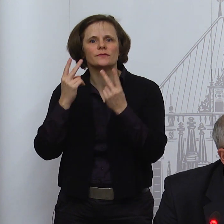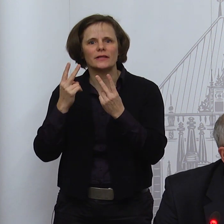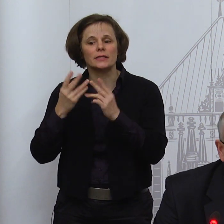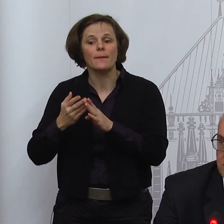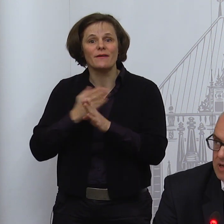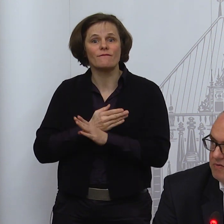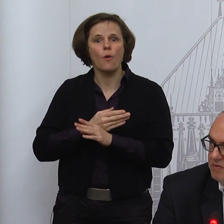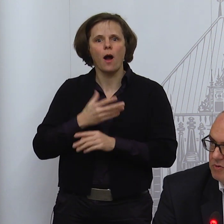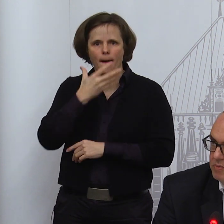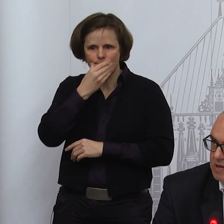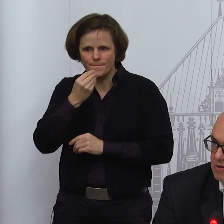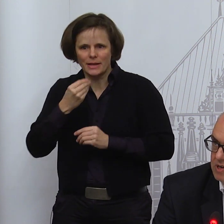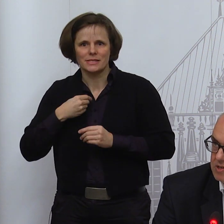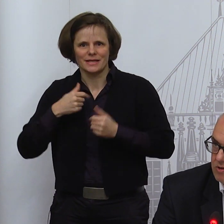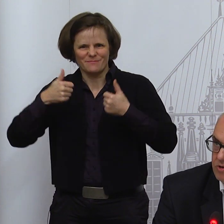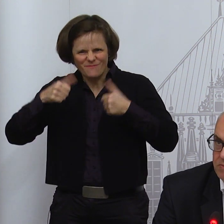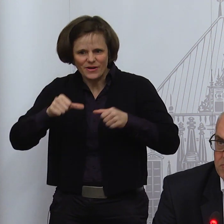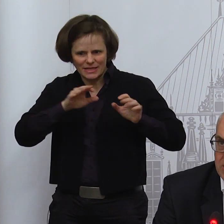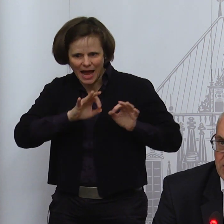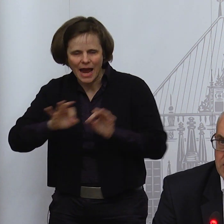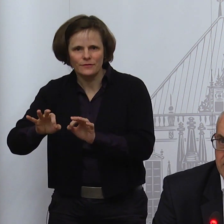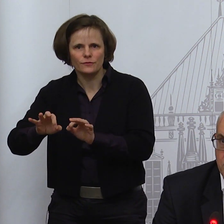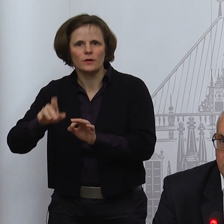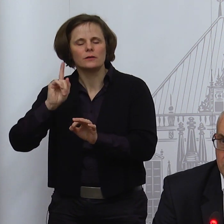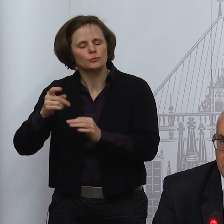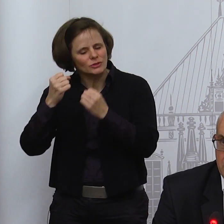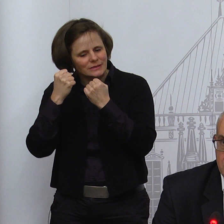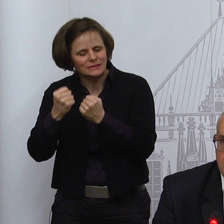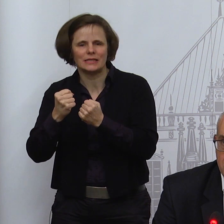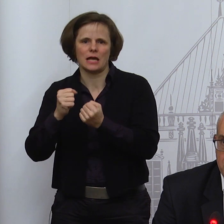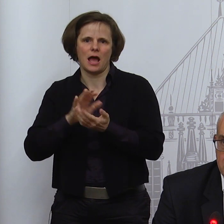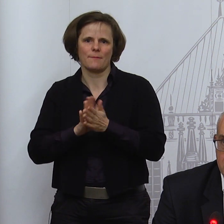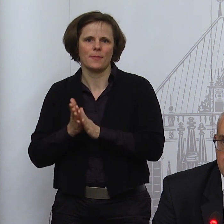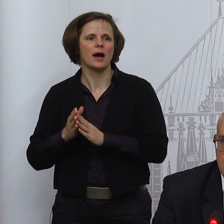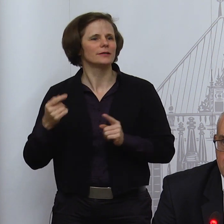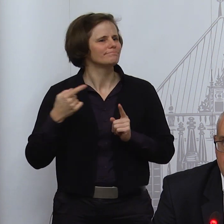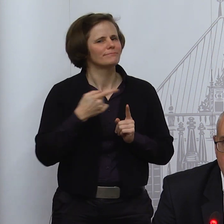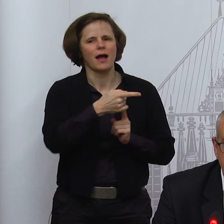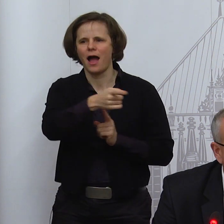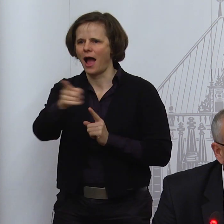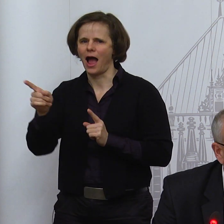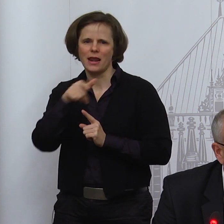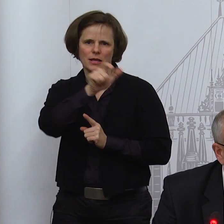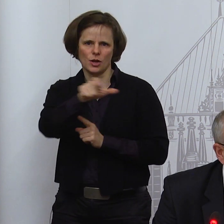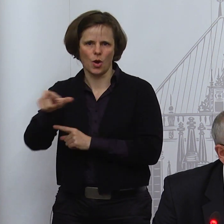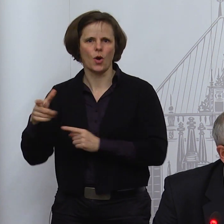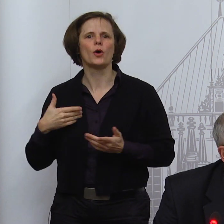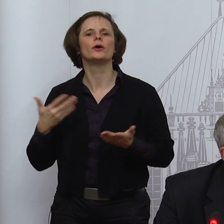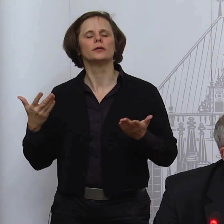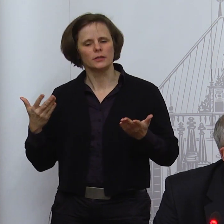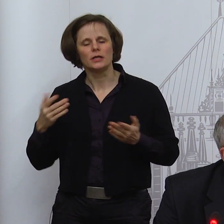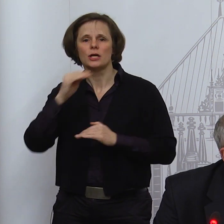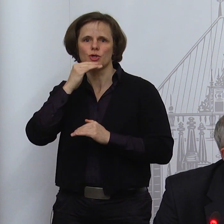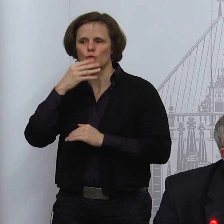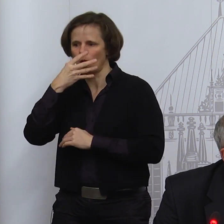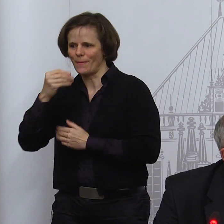Masken gibt für jeden verfügbar und dass auch Leute mit einem kleinen Geldbeutel sich diese Masken unproblematisch leisten können.